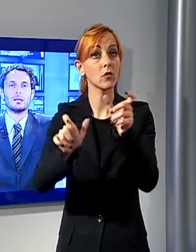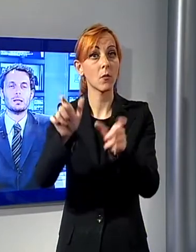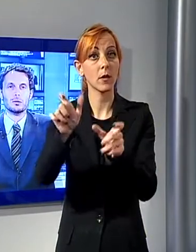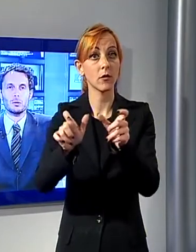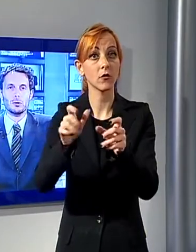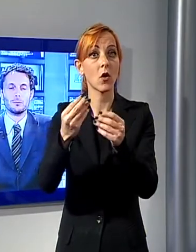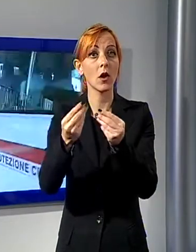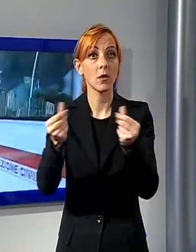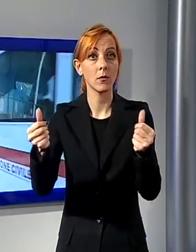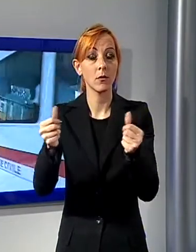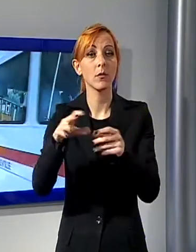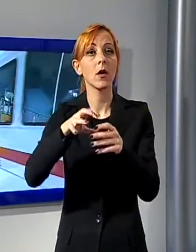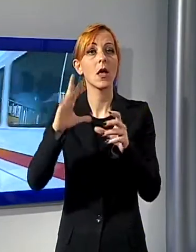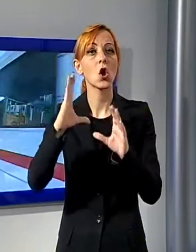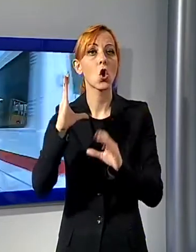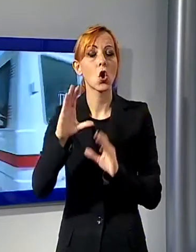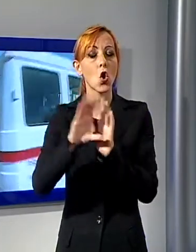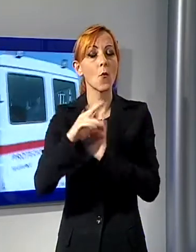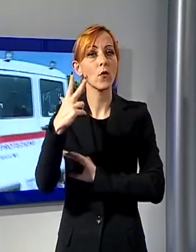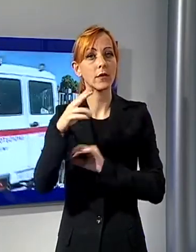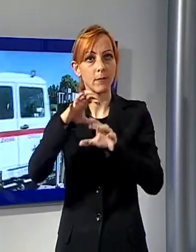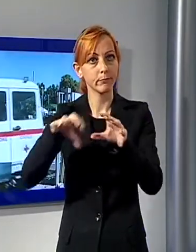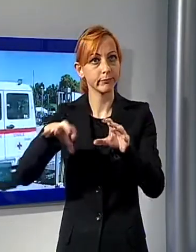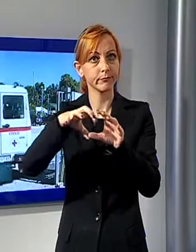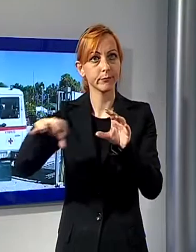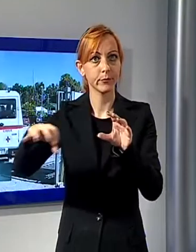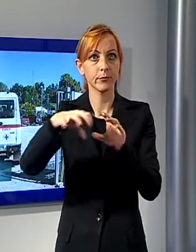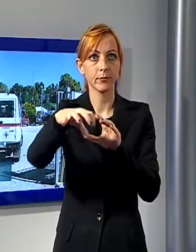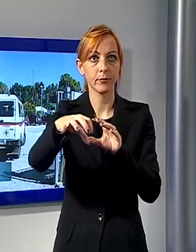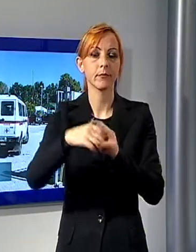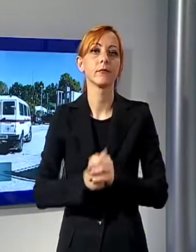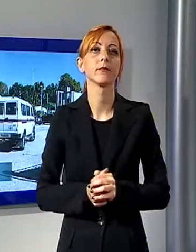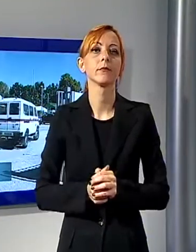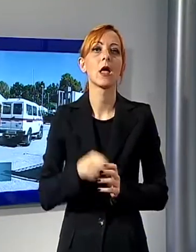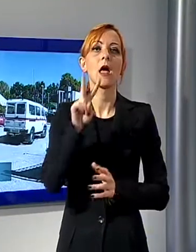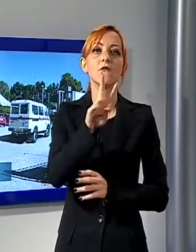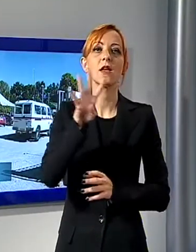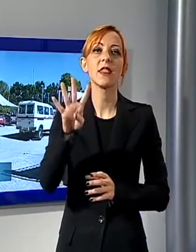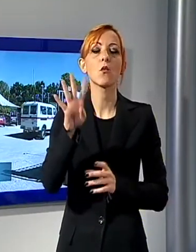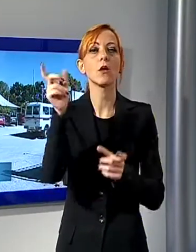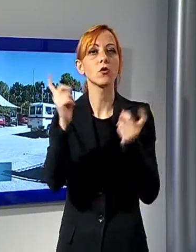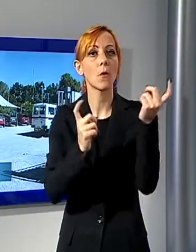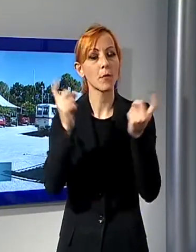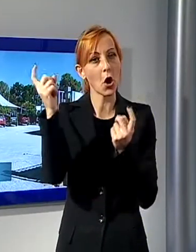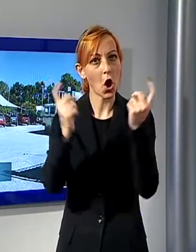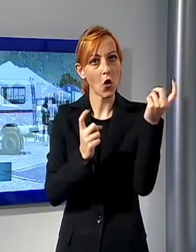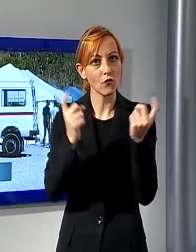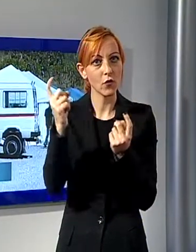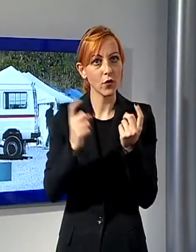territorio. Altri 24 profughi si accingono a lasciare il campo accoglienza della Croce Rossa di Via delle Tagliate